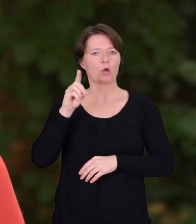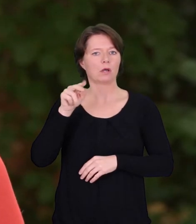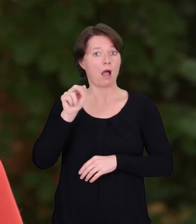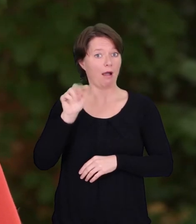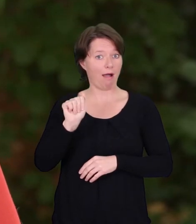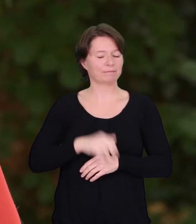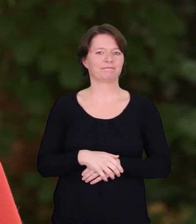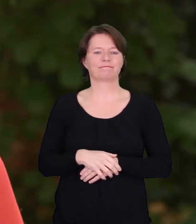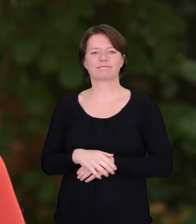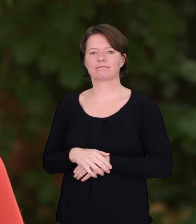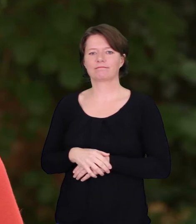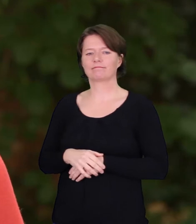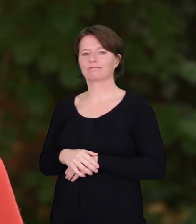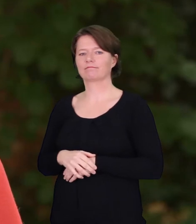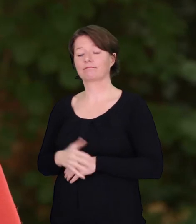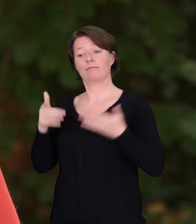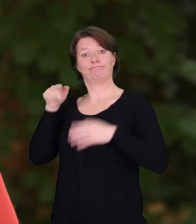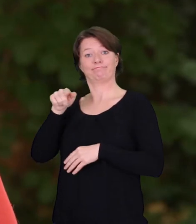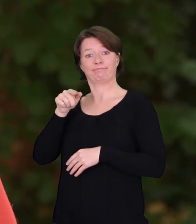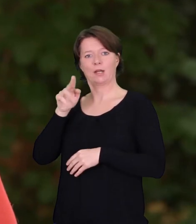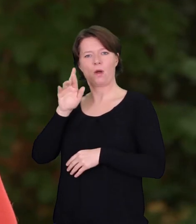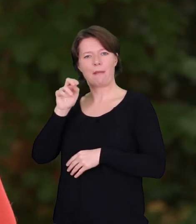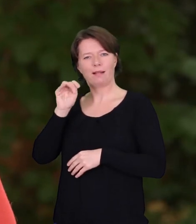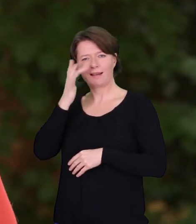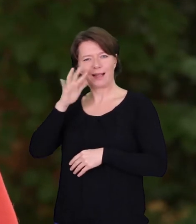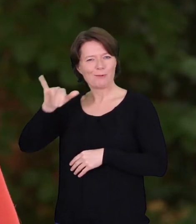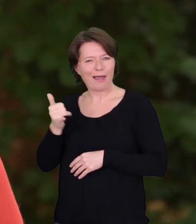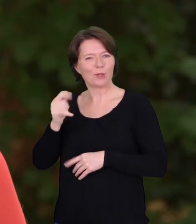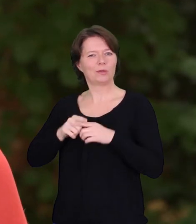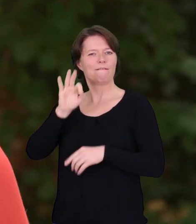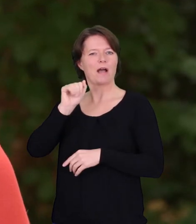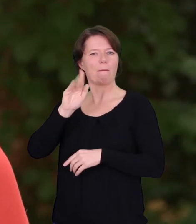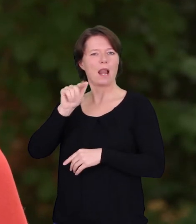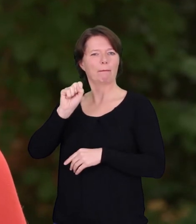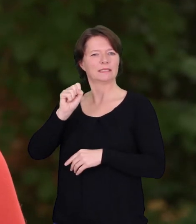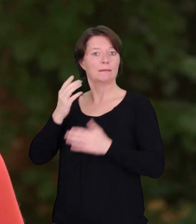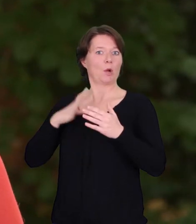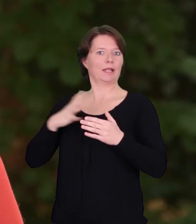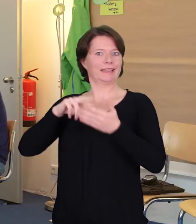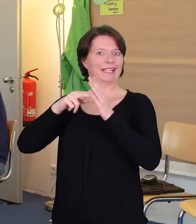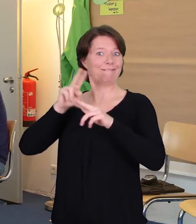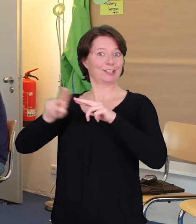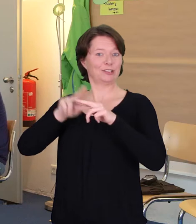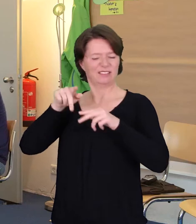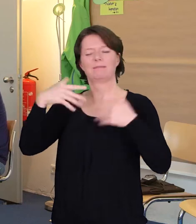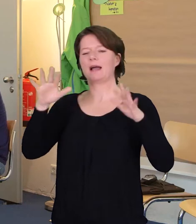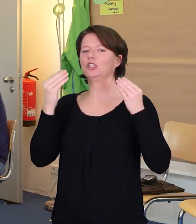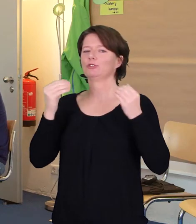Initiativen, die sich auf Stadtteile oder lokale Regionen beziehen und dadurch bietet es eine gute Möglichkeit, tatsächlich Transformationen